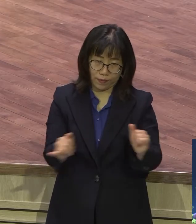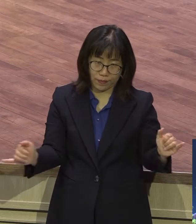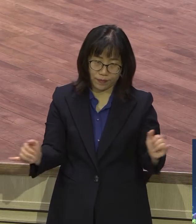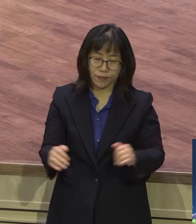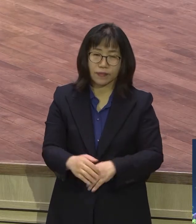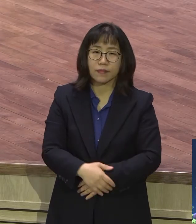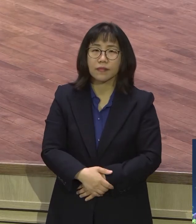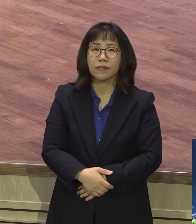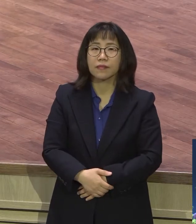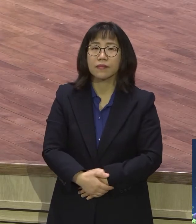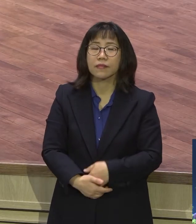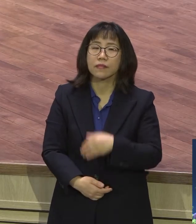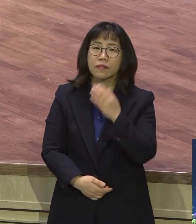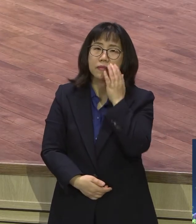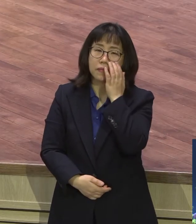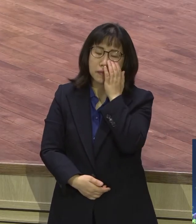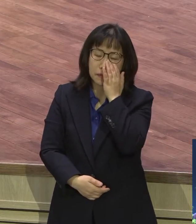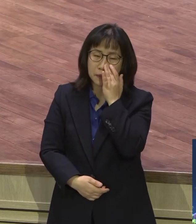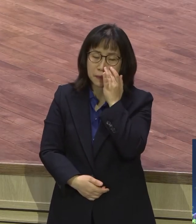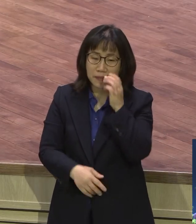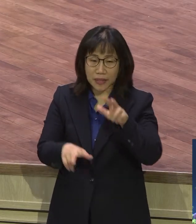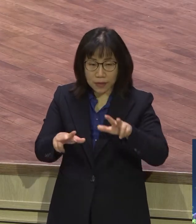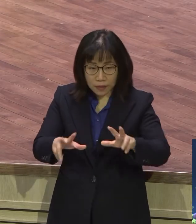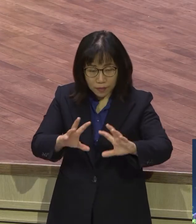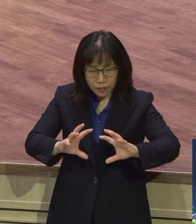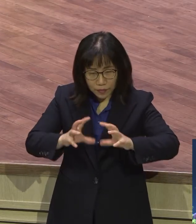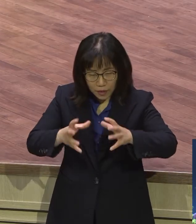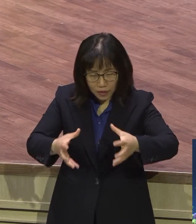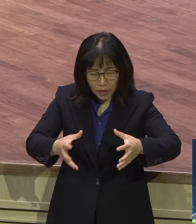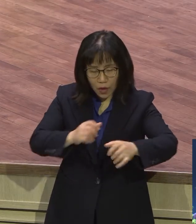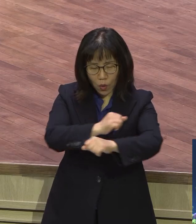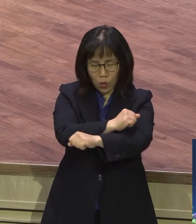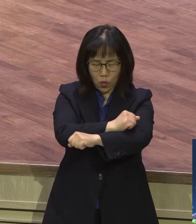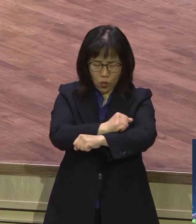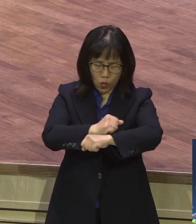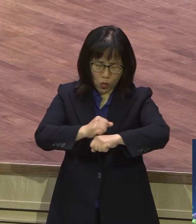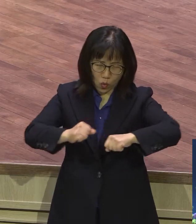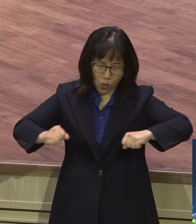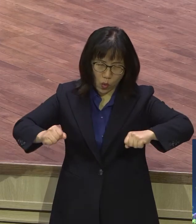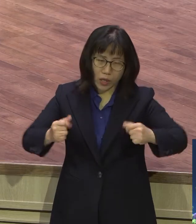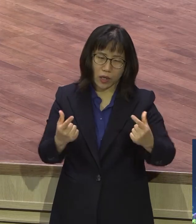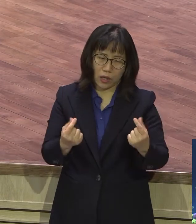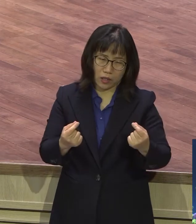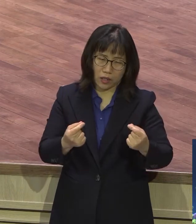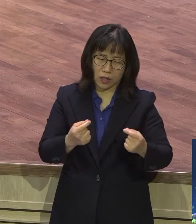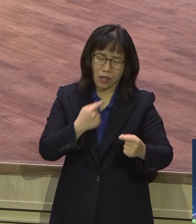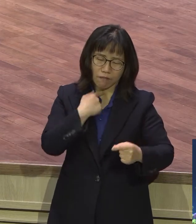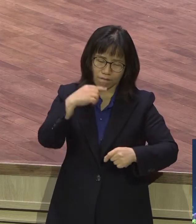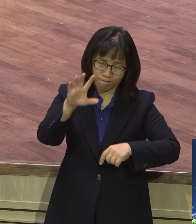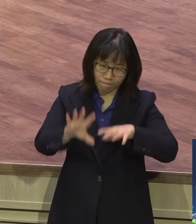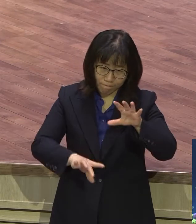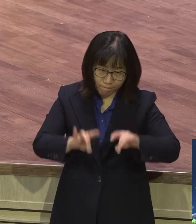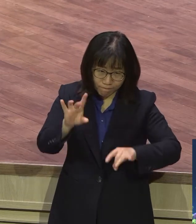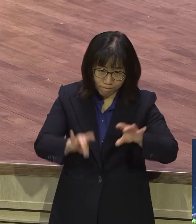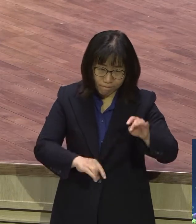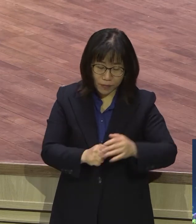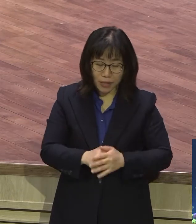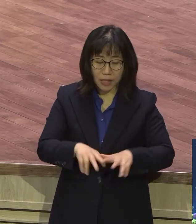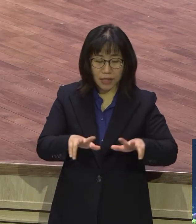광야길과 같은 이 험난한 세상 가난 땅과 같이 온갖 우상 온갖 미심문화가 뒤엎은 이 세상에